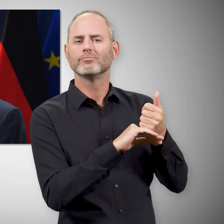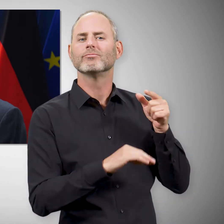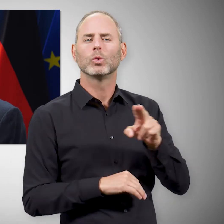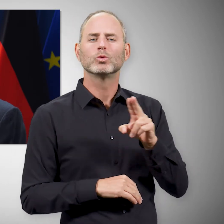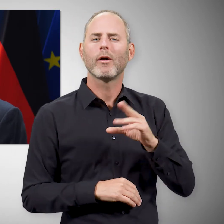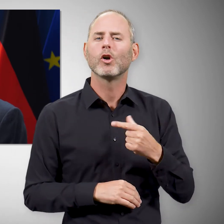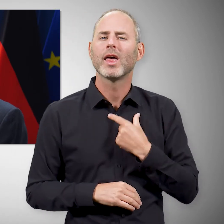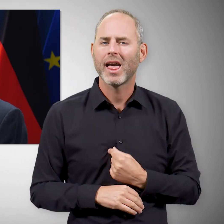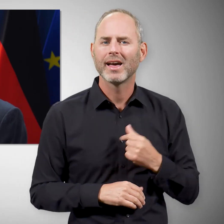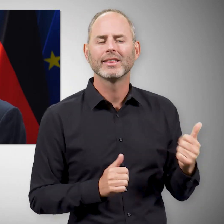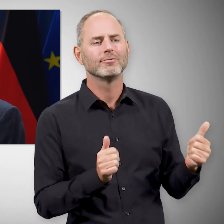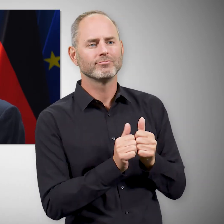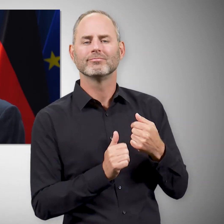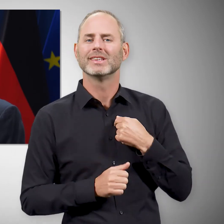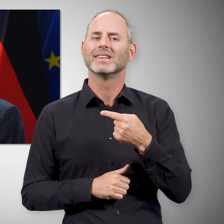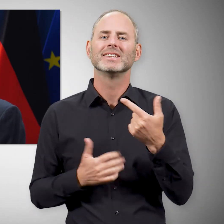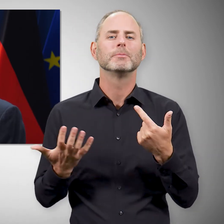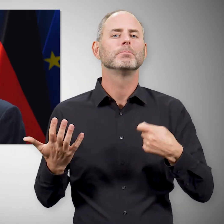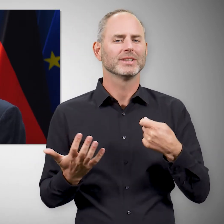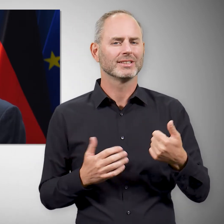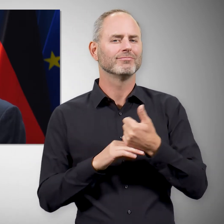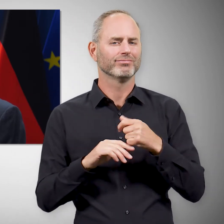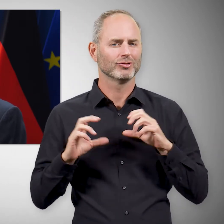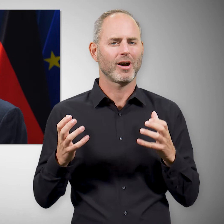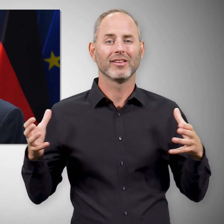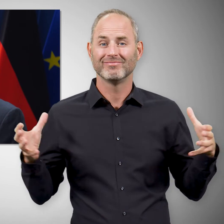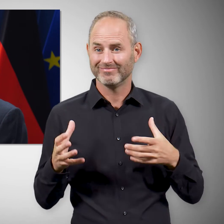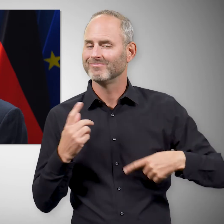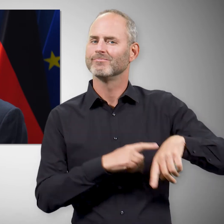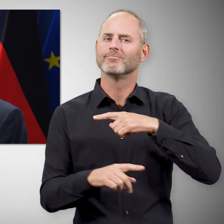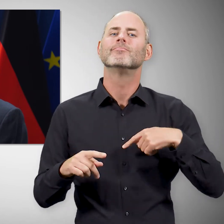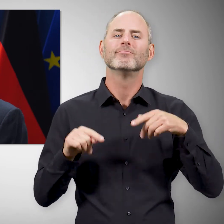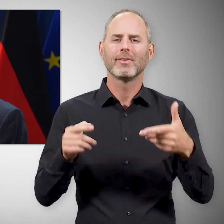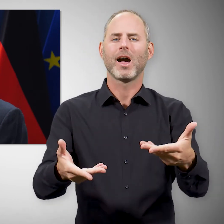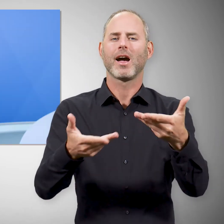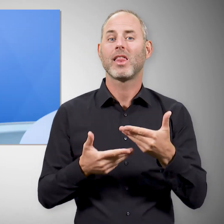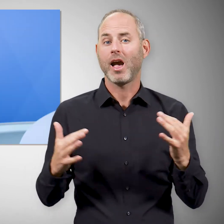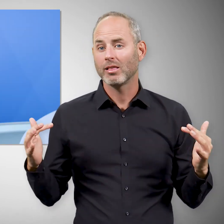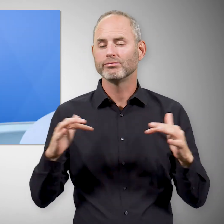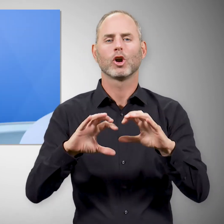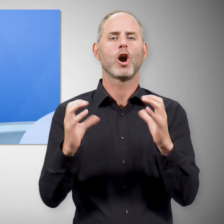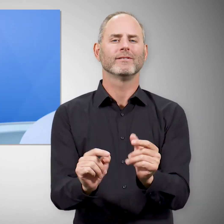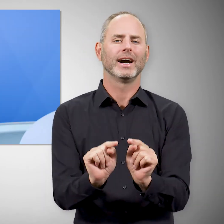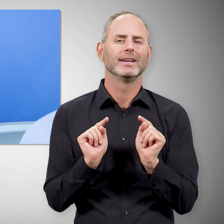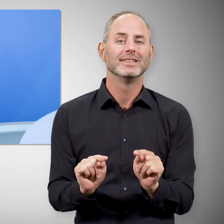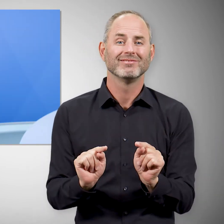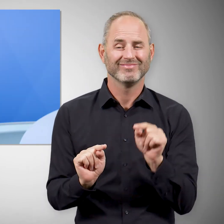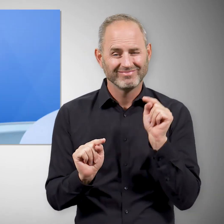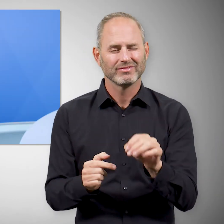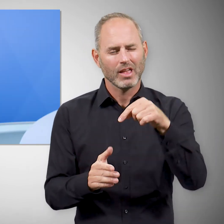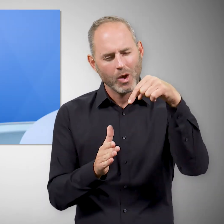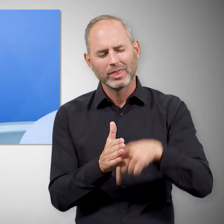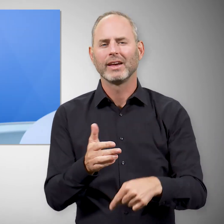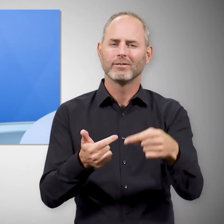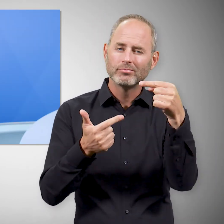Union, Ursula von der Leyen, eingeladen als Präsident der G7-Staaten zu einer Konferenz, in der wir genau